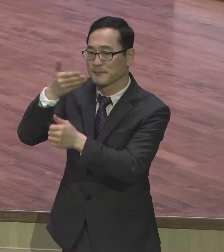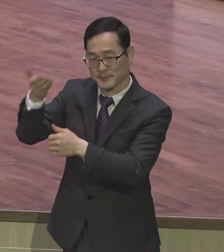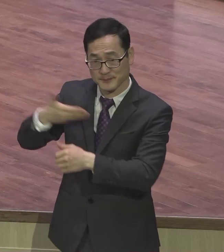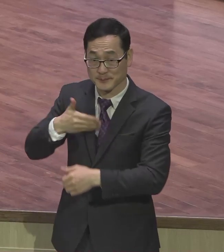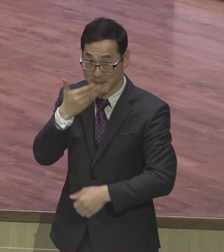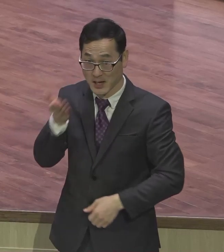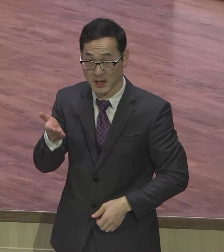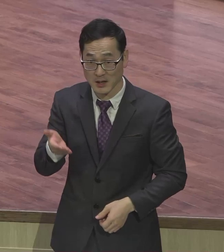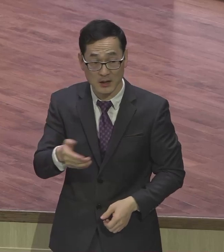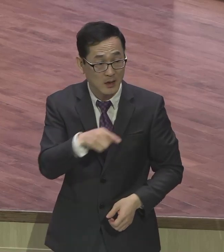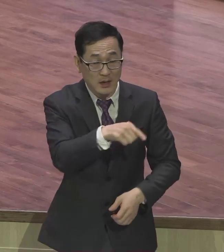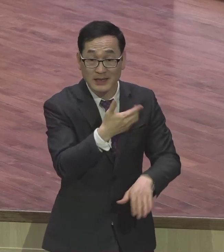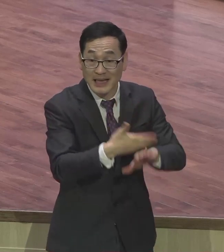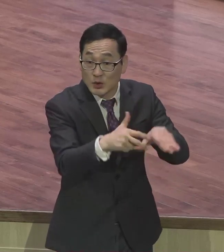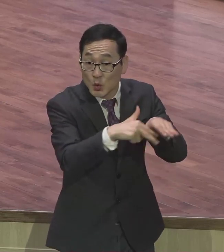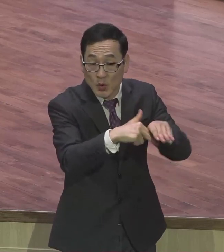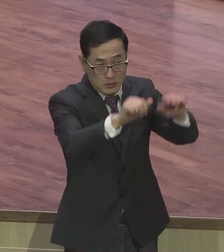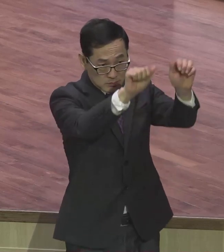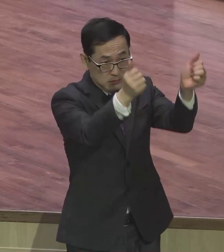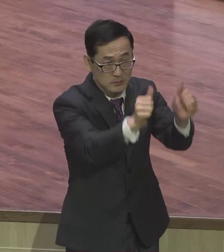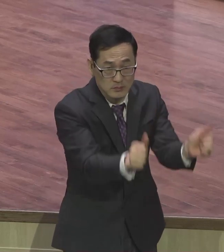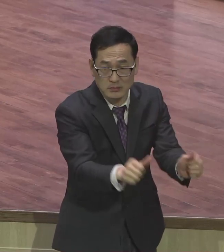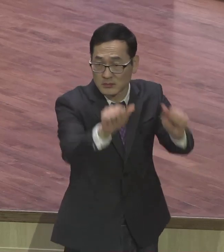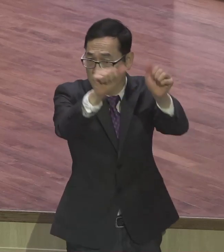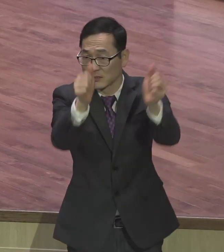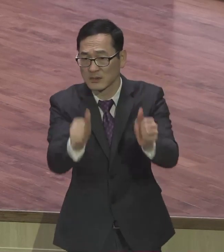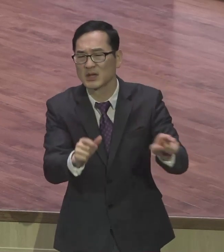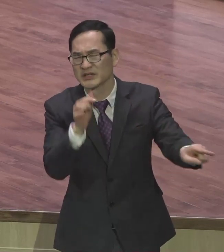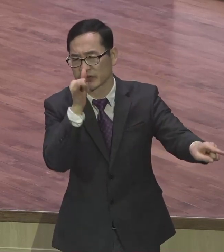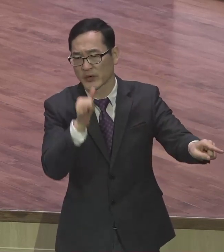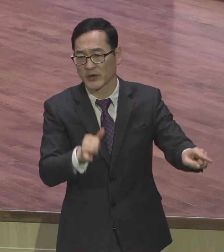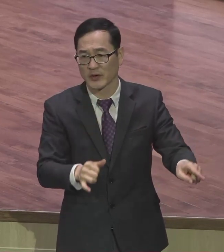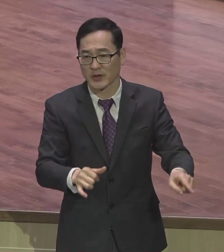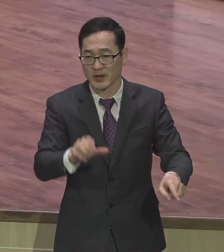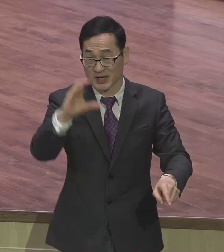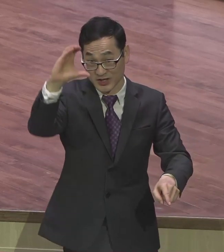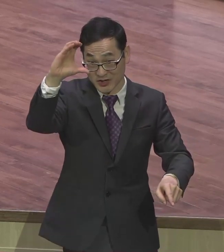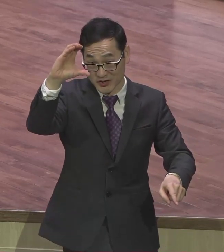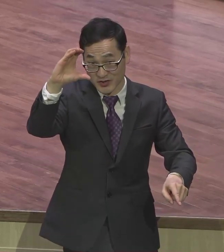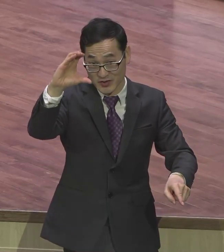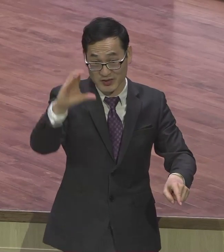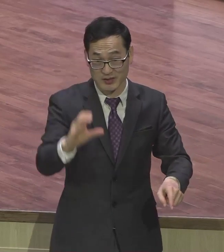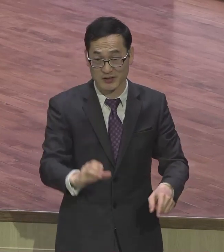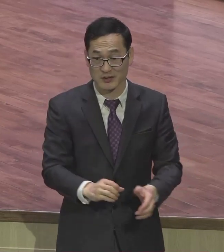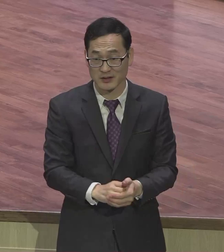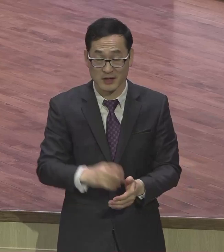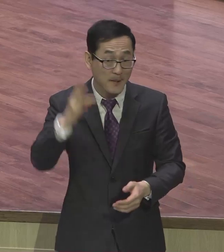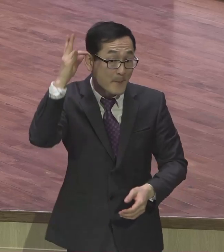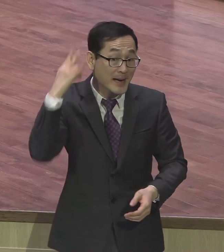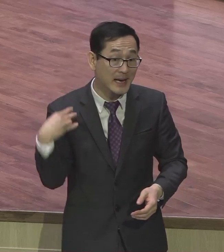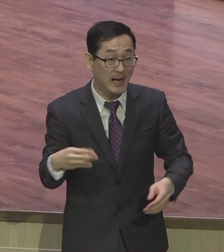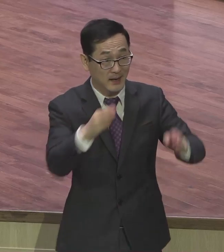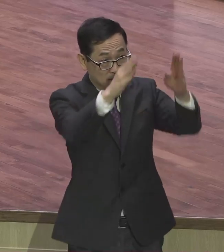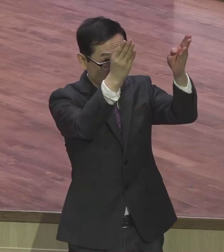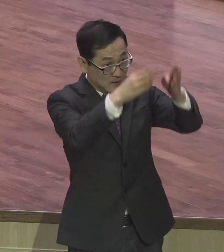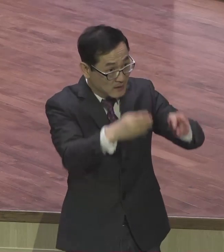만들어놨는데 믿으랄 필요 뭐 있어요 성모 말이야 다 만들어놨고 있는데 믿으랄 필요 뭐 있어요 보는데 보는